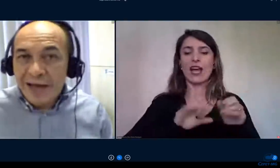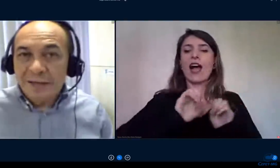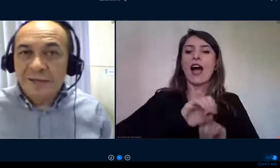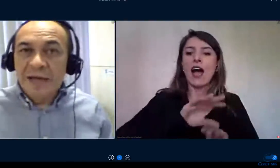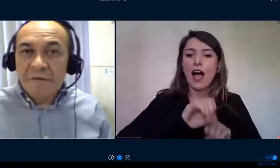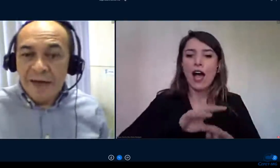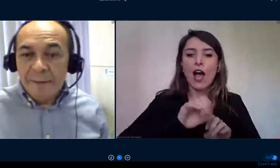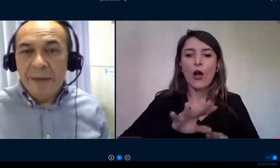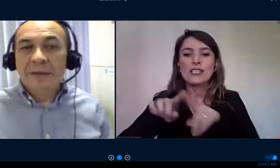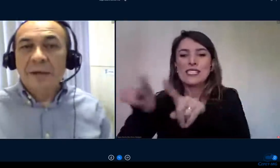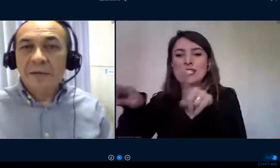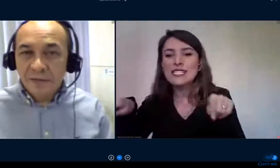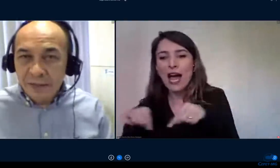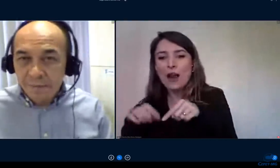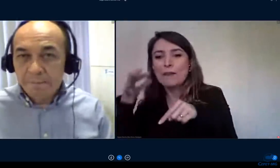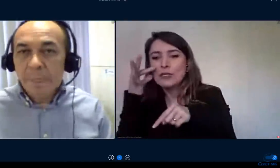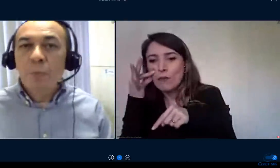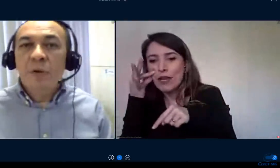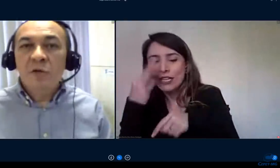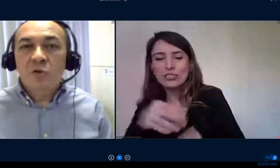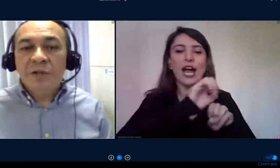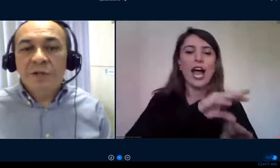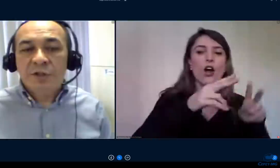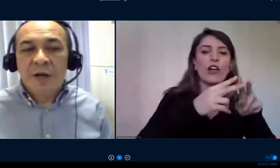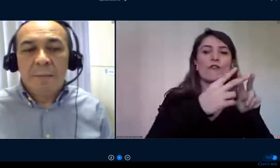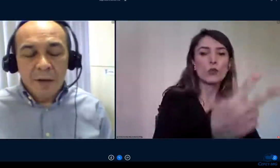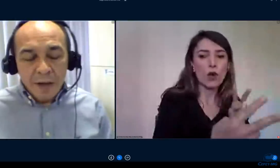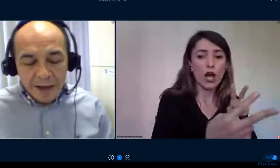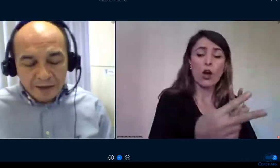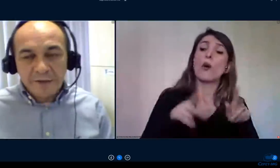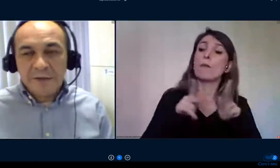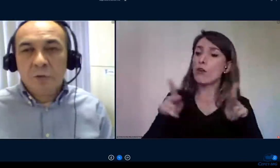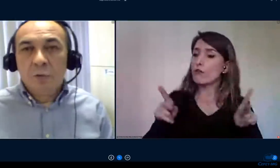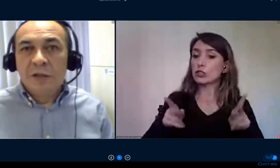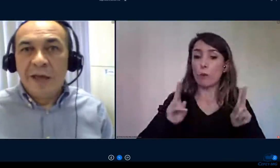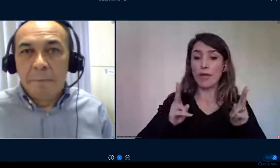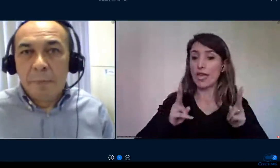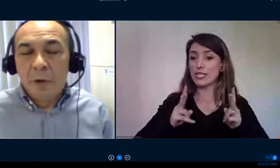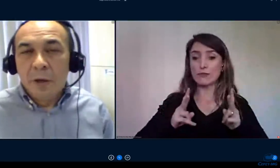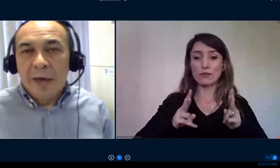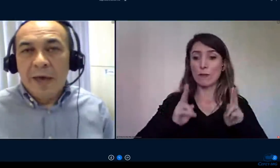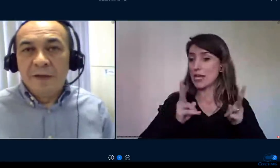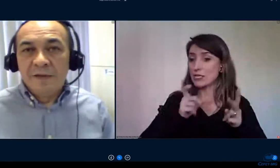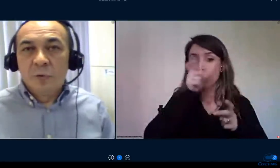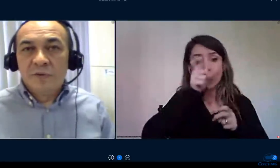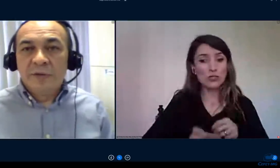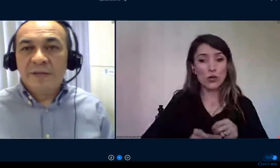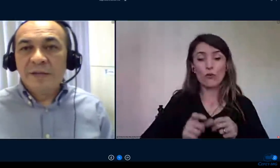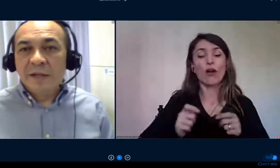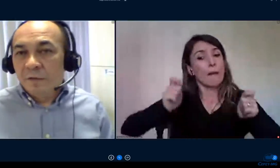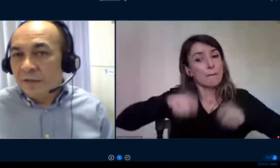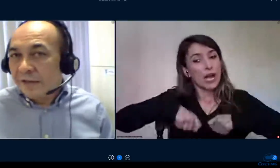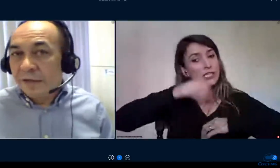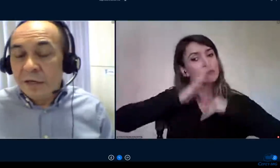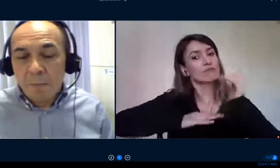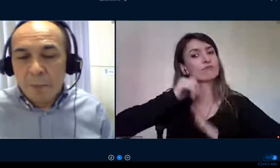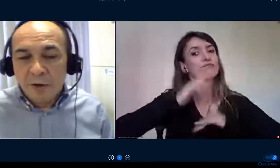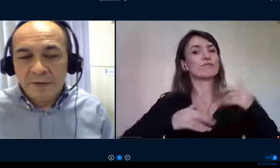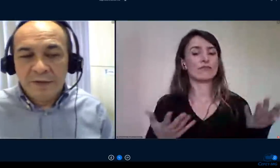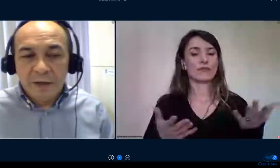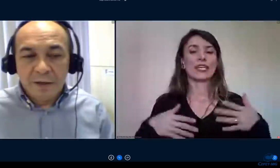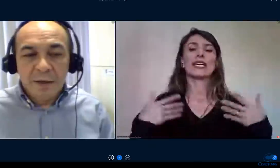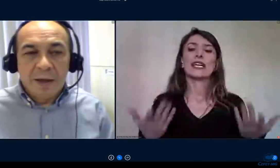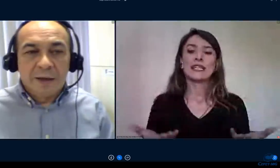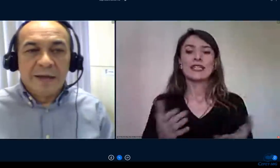dificuldades da ferramenta sim por isso a gente chama a atenção do tempo de execução dessas atividades que não